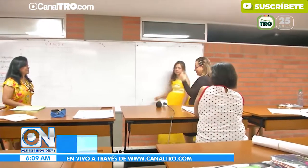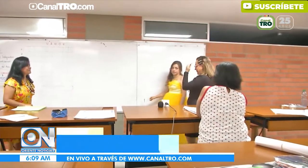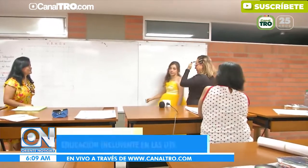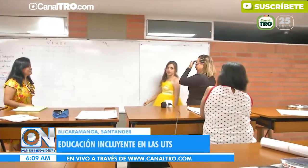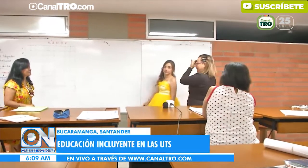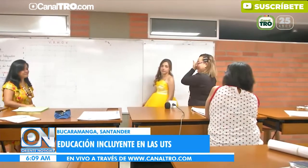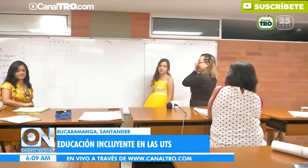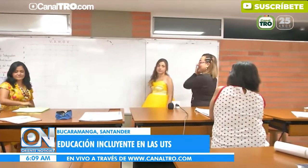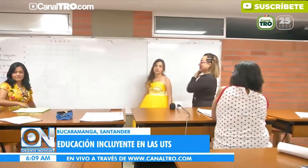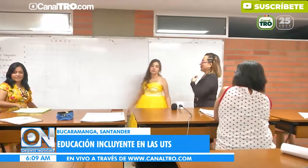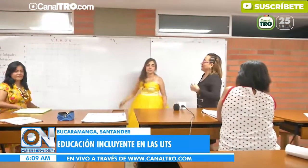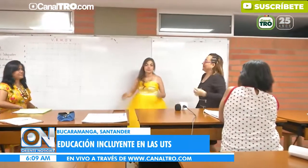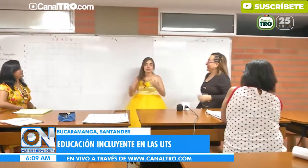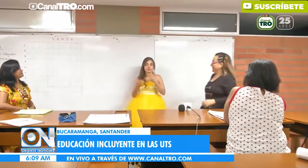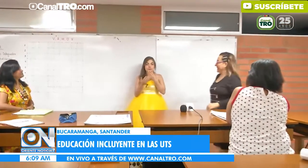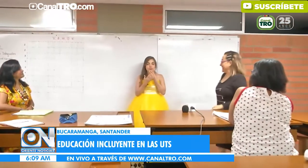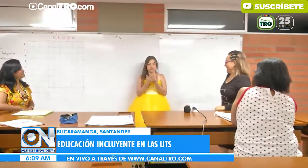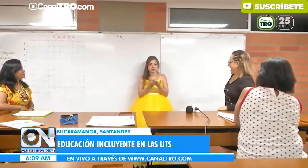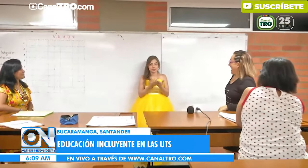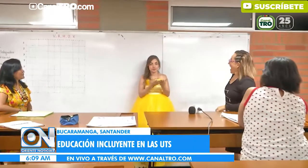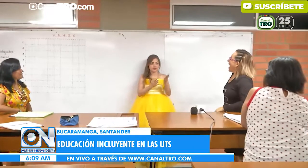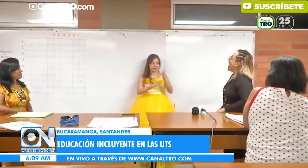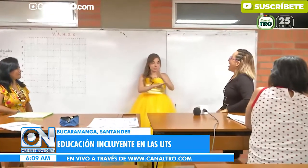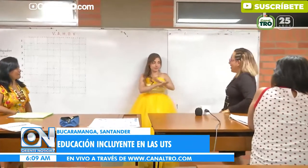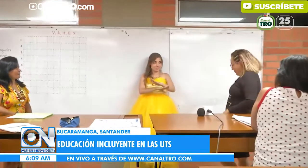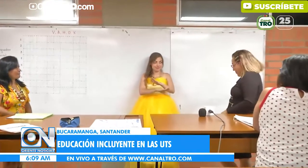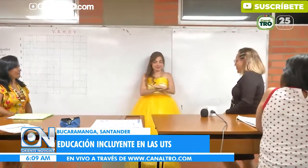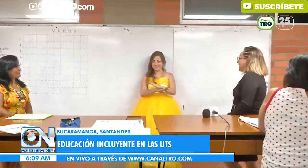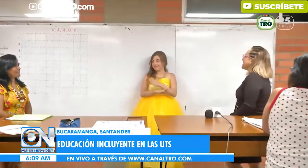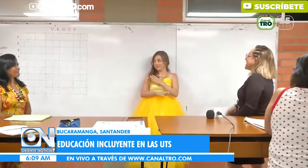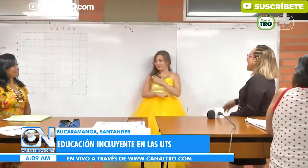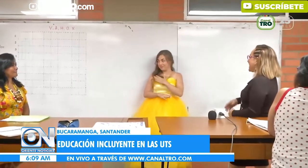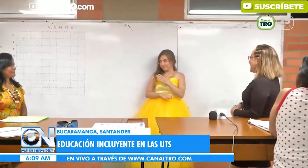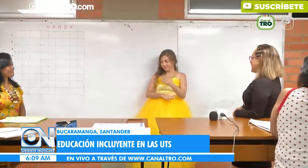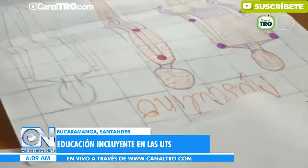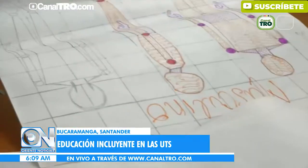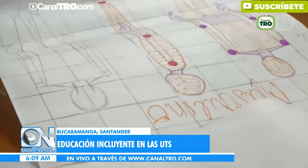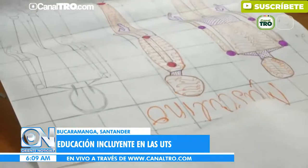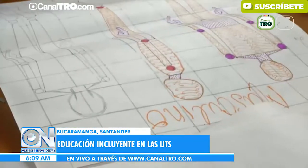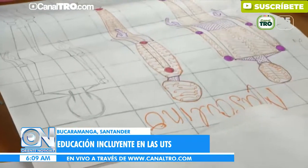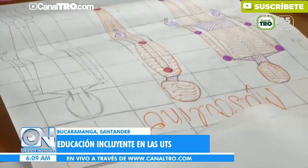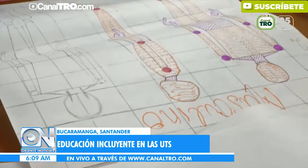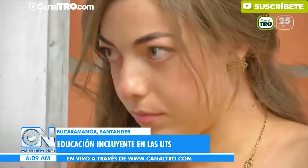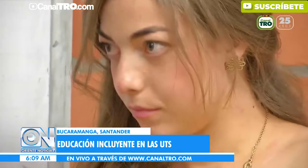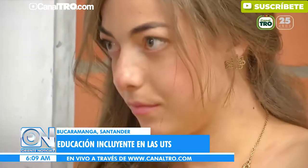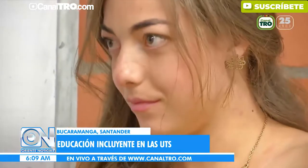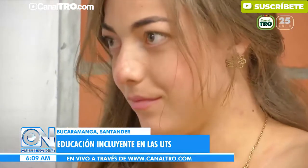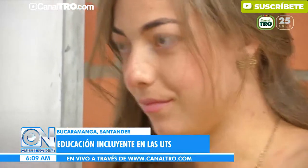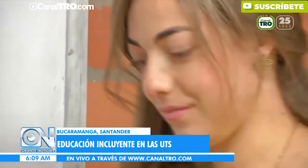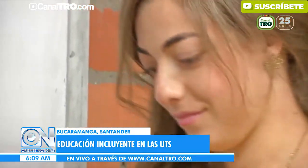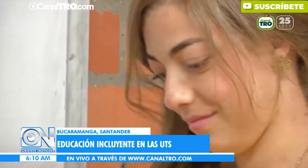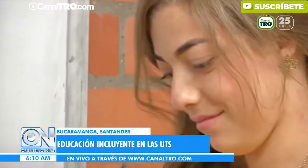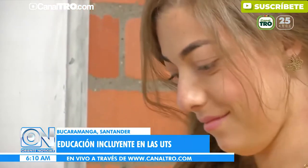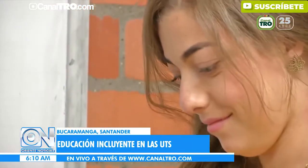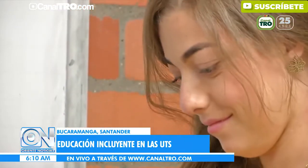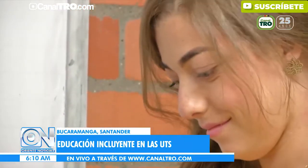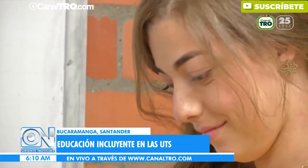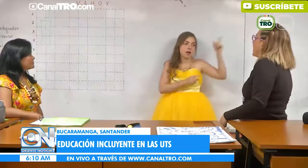por medio de su intérprete le cuenta a sus compañeros de clase las características del vestuario en los años 50. Mostrar como la